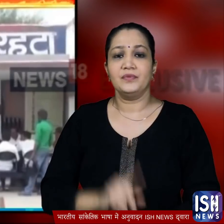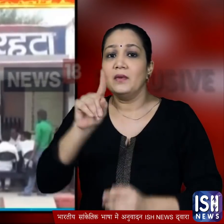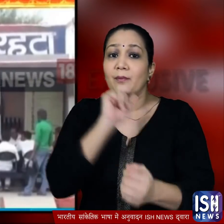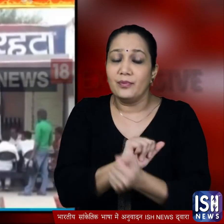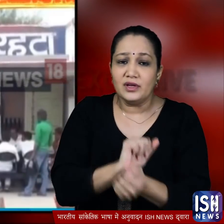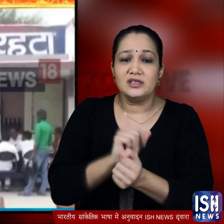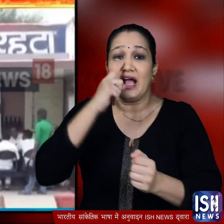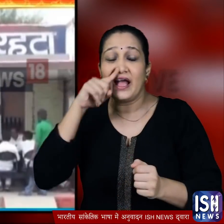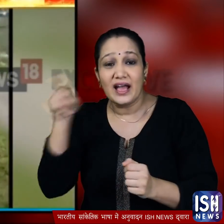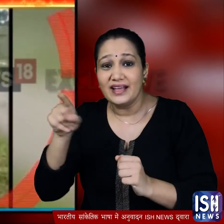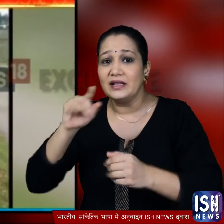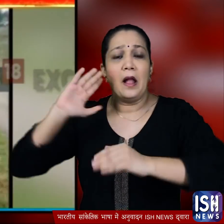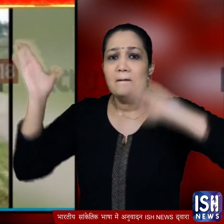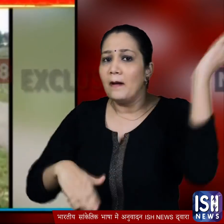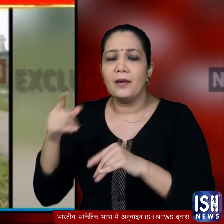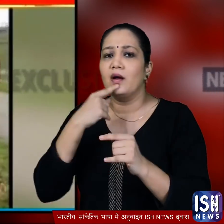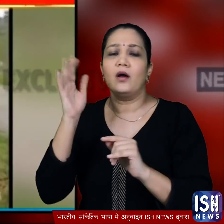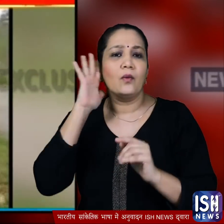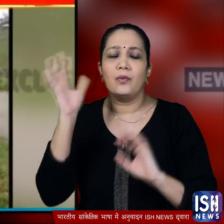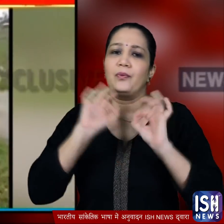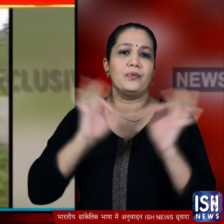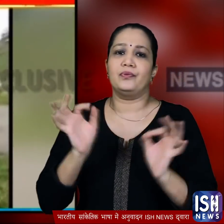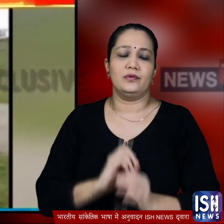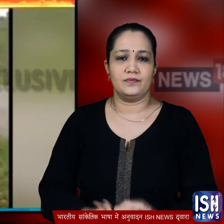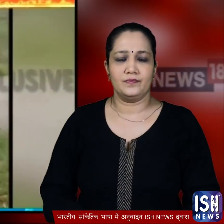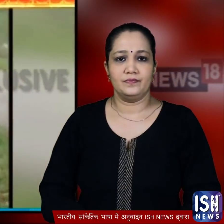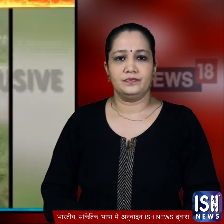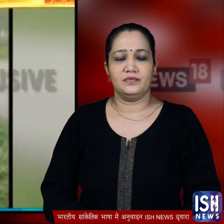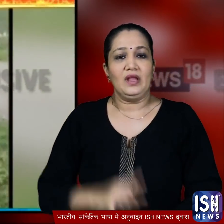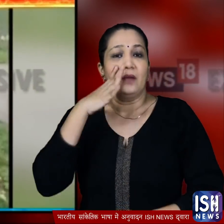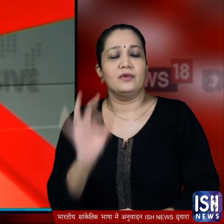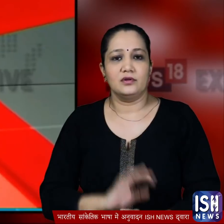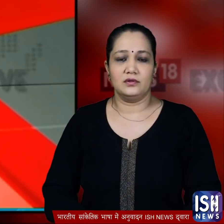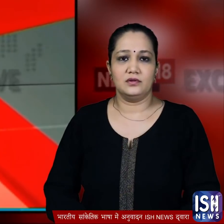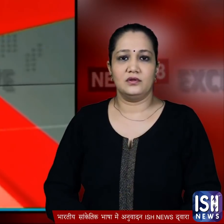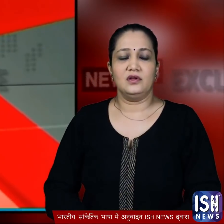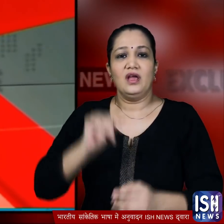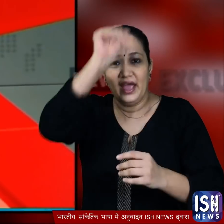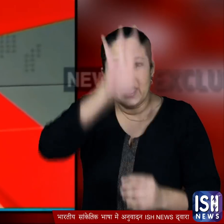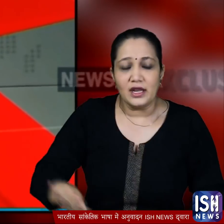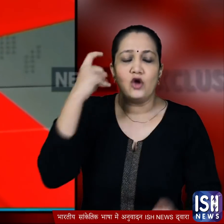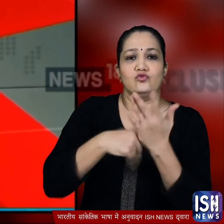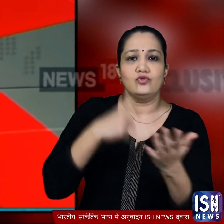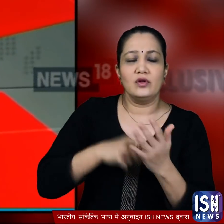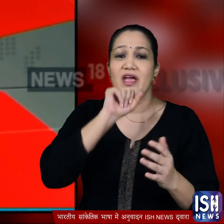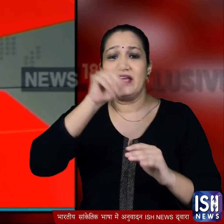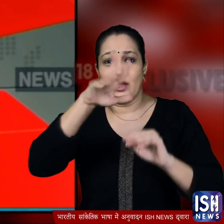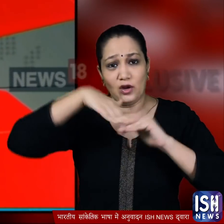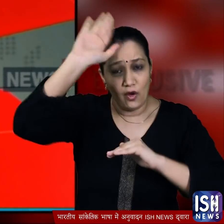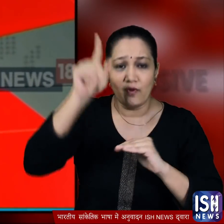आलंकि पुलिस ने दुलहन के साथ मार बीट किये जाने की खबर को खारिच कर दिया सौबात के एक बात है कि देश का कानून बालिग लोगों